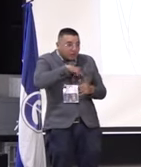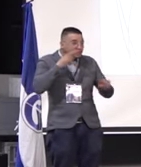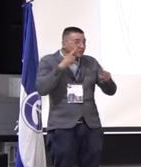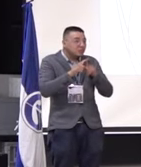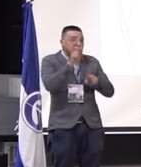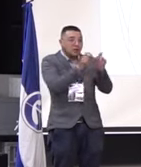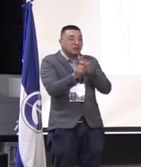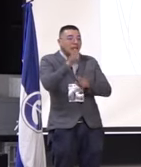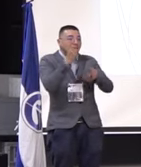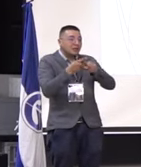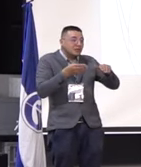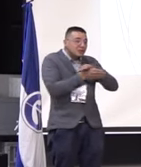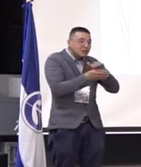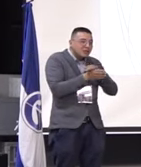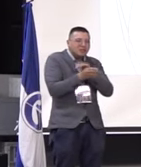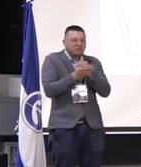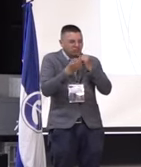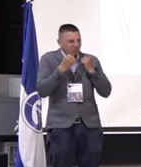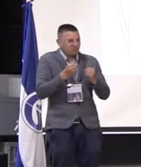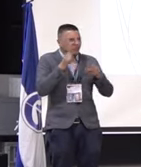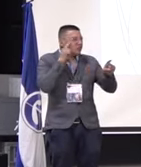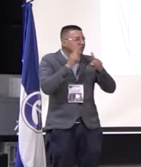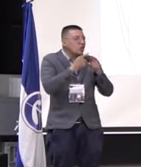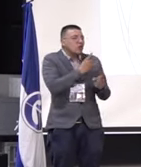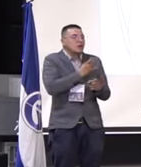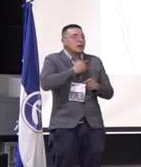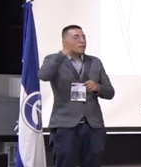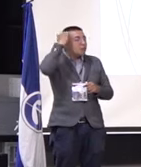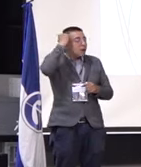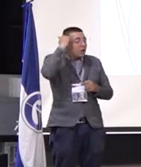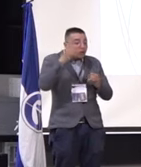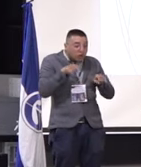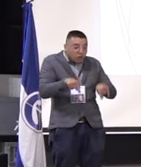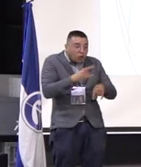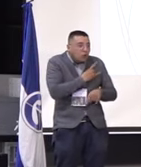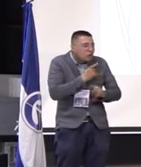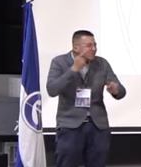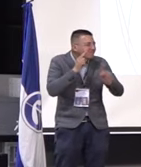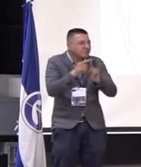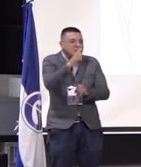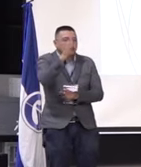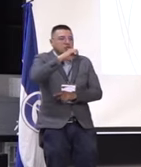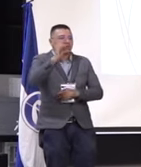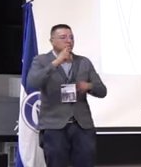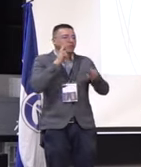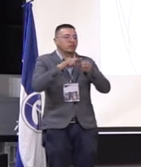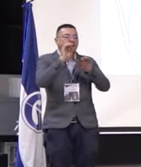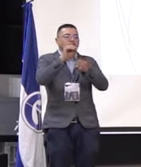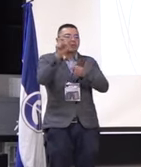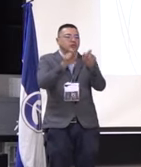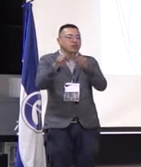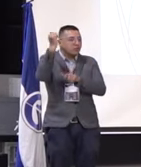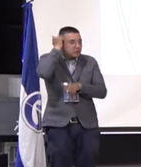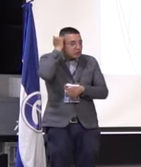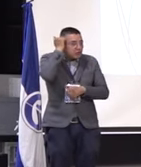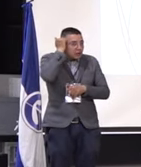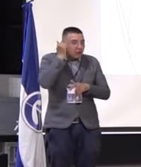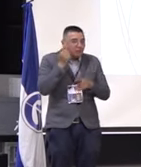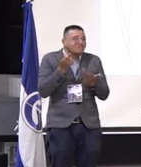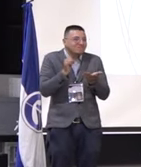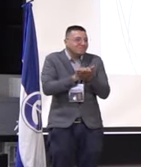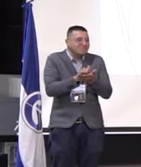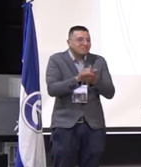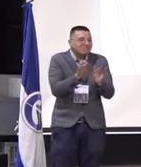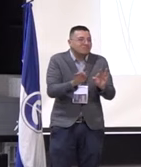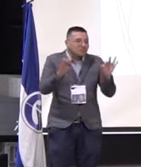aportamos al fortalecimiento de la universidad pedagógica, que es la única universidad que se dedica 100% a la formación de docentes? Por la misma condición,